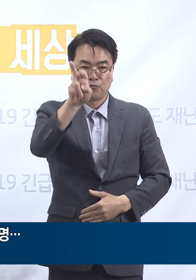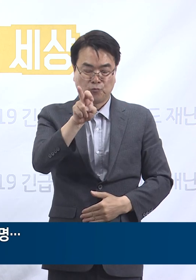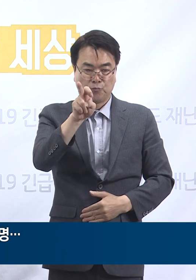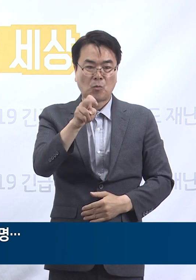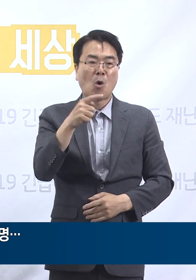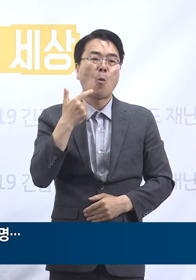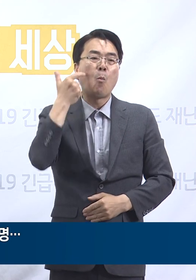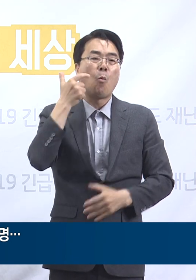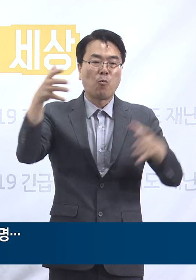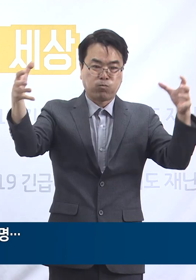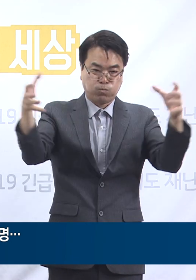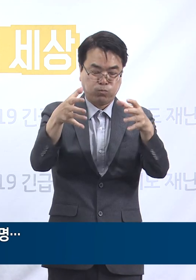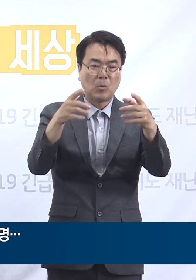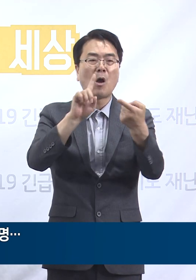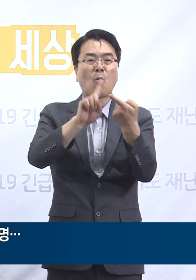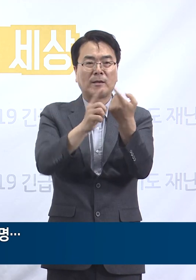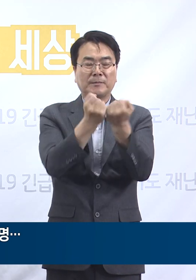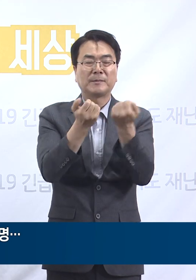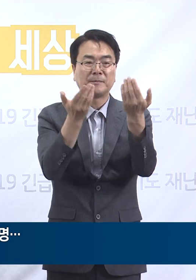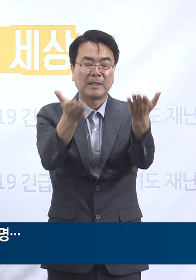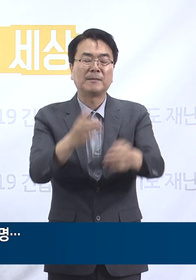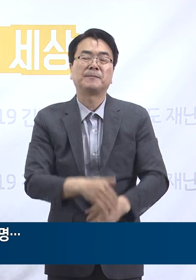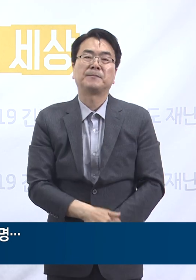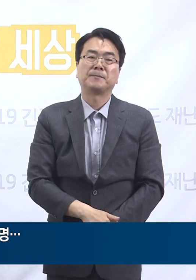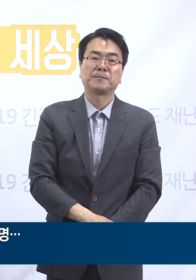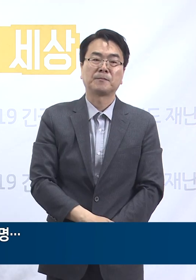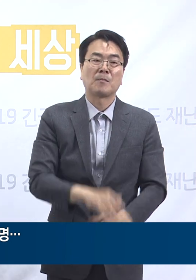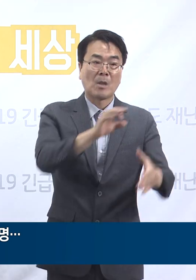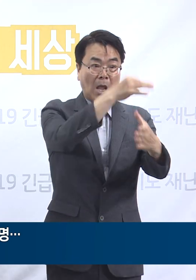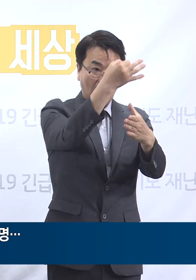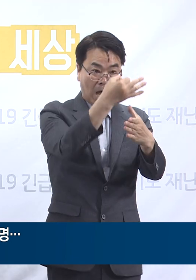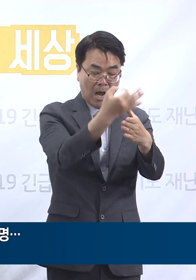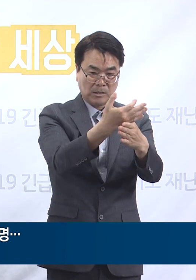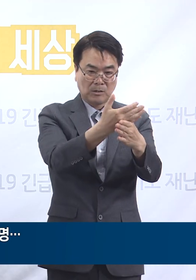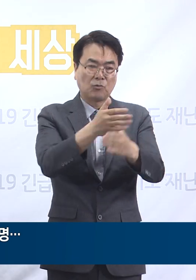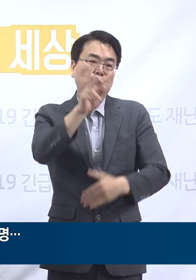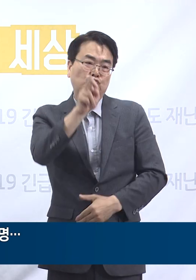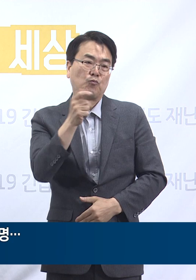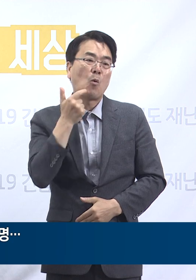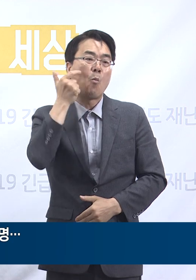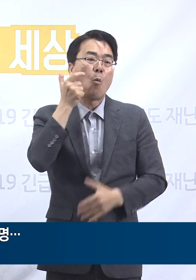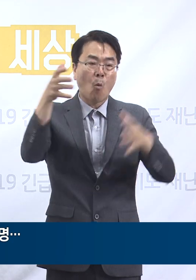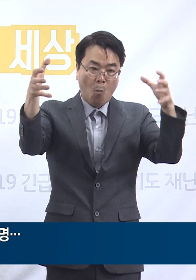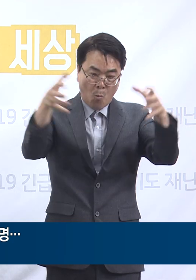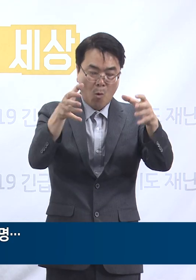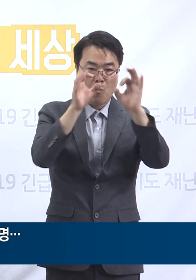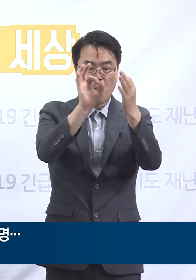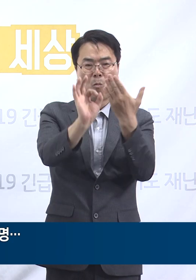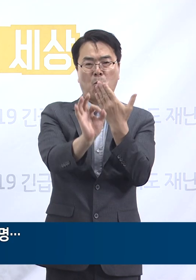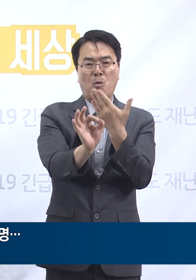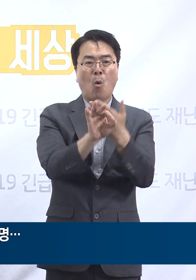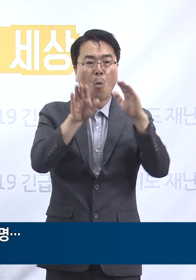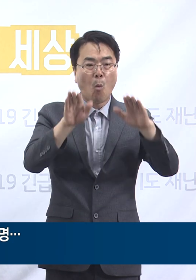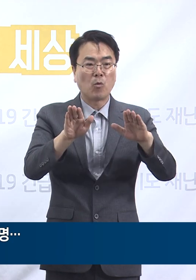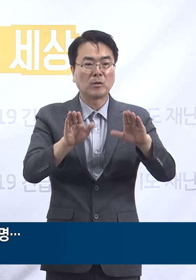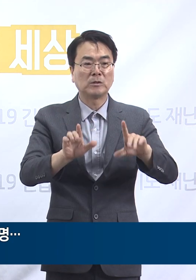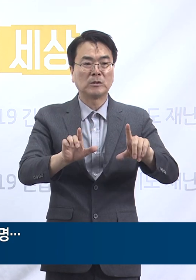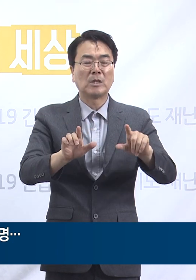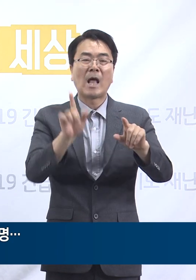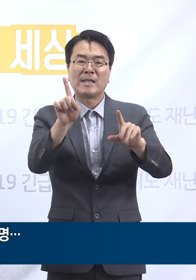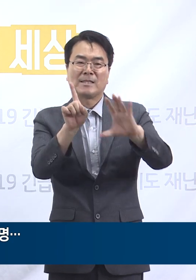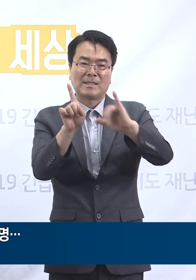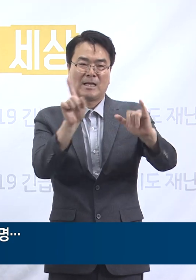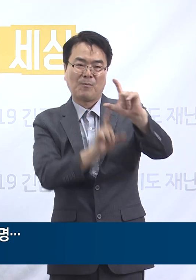관련 확진 상황에 대해서 말씀드립니다. 안양군포 목회자 모임과 관련한 확진자는 오늘 0시 기준 1명이